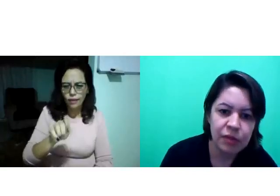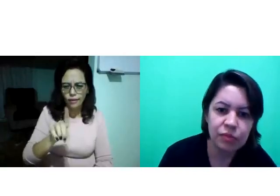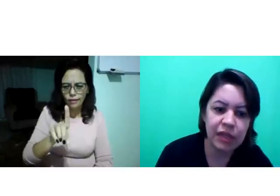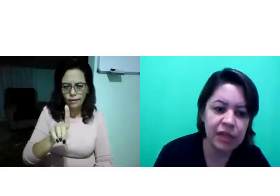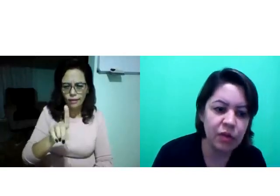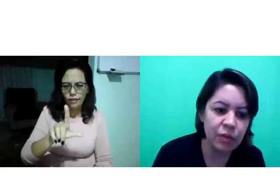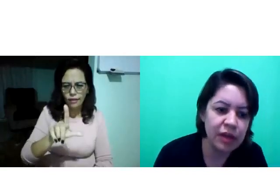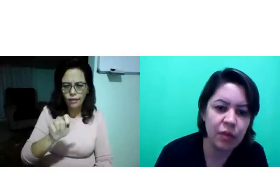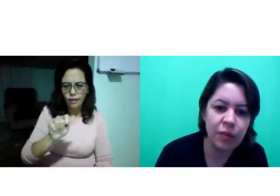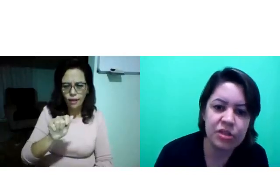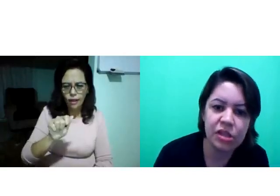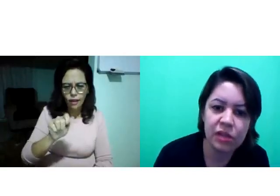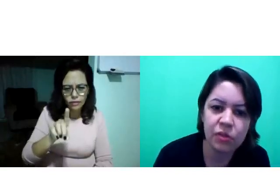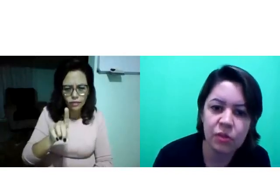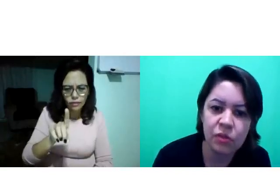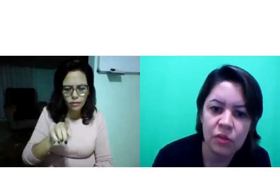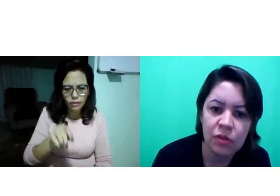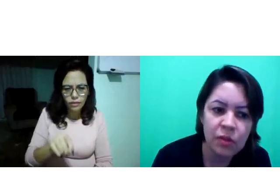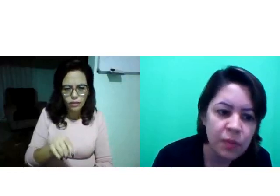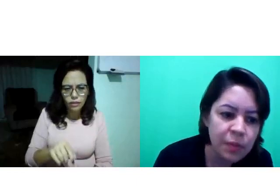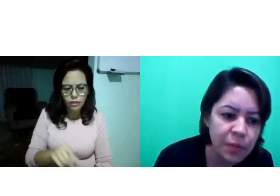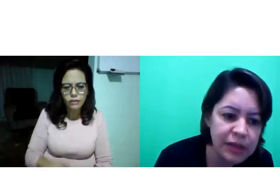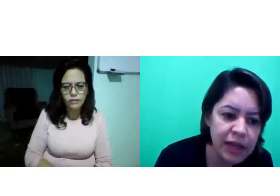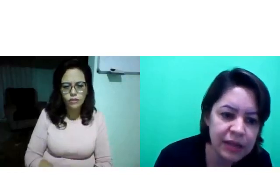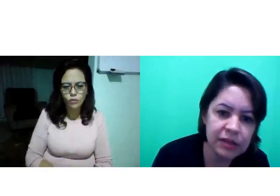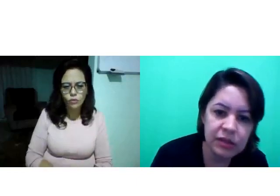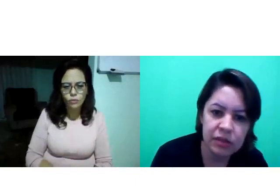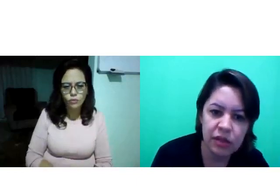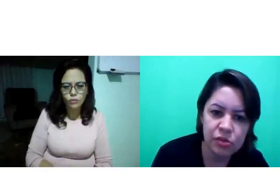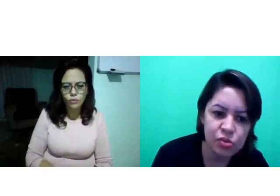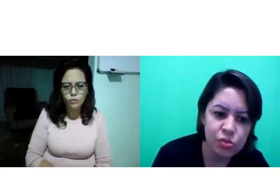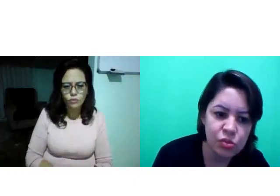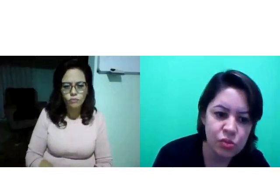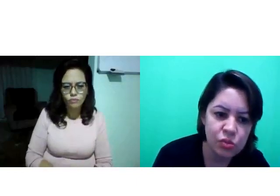A pergunta ali, como que compartilha no Padlet?